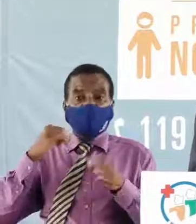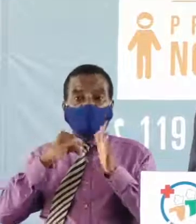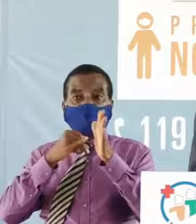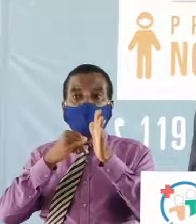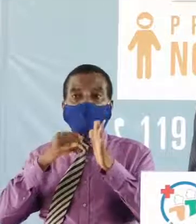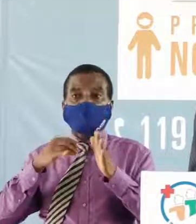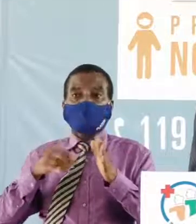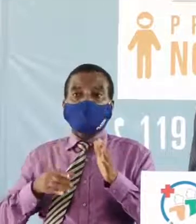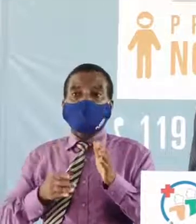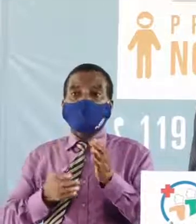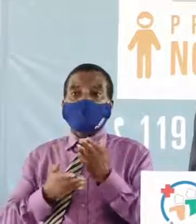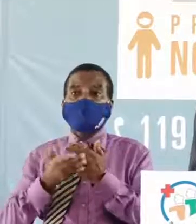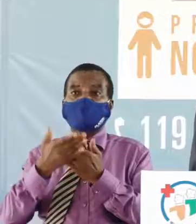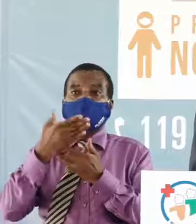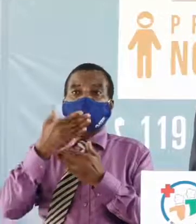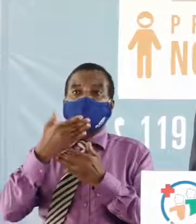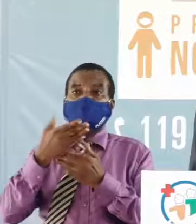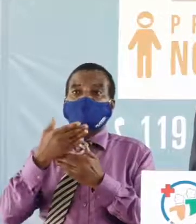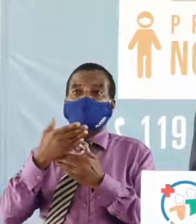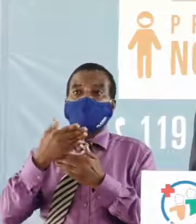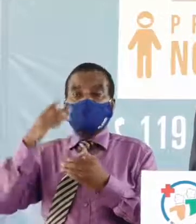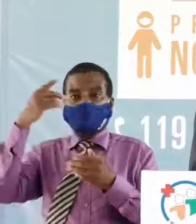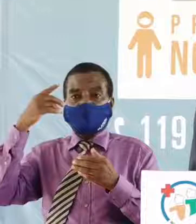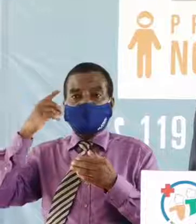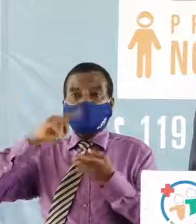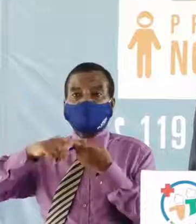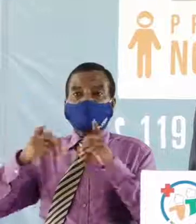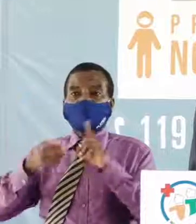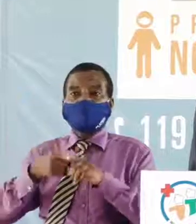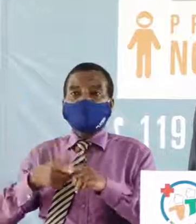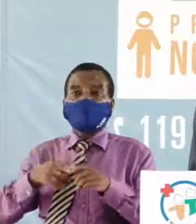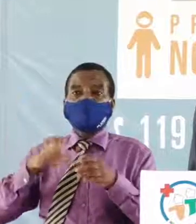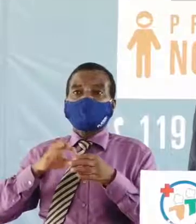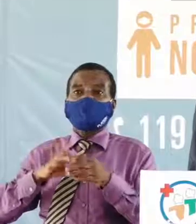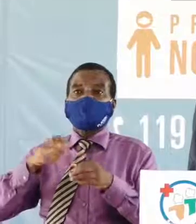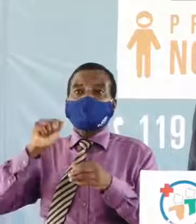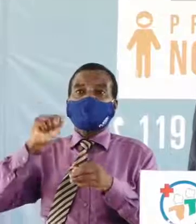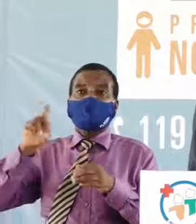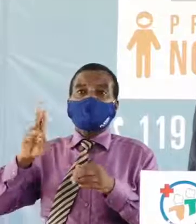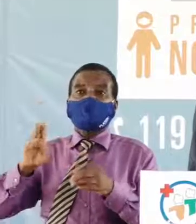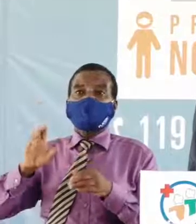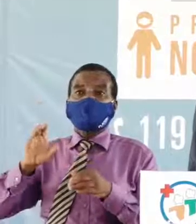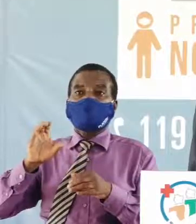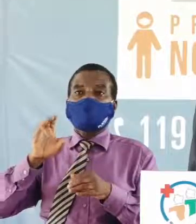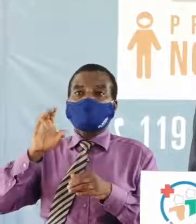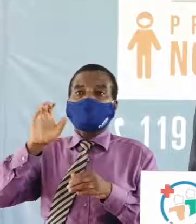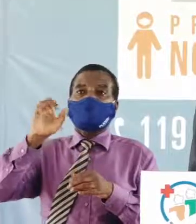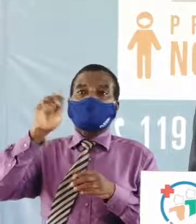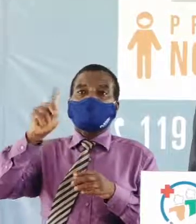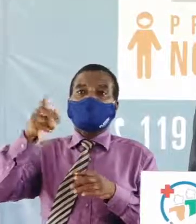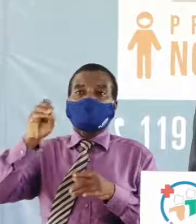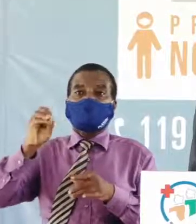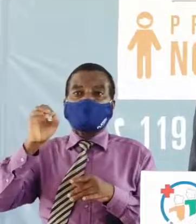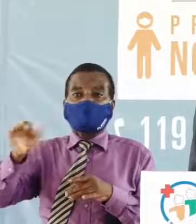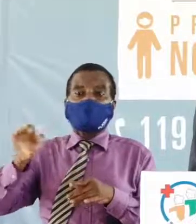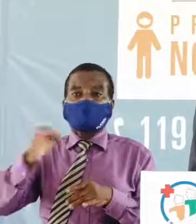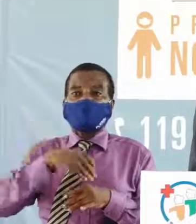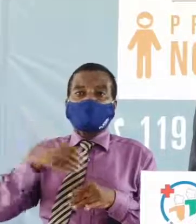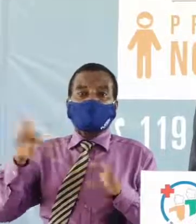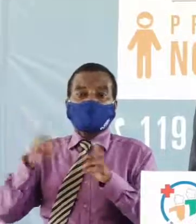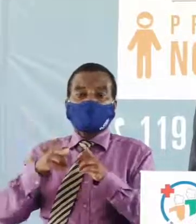par des confrères le 25 mai dernier au CAFORP au petit séminaire et dans une